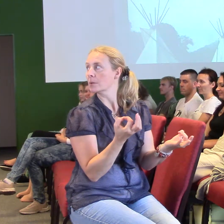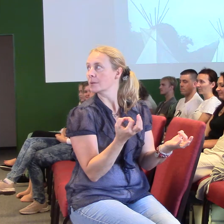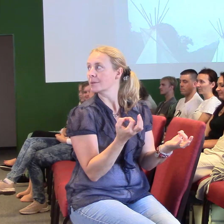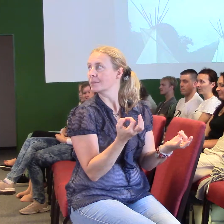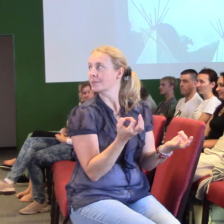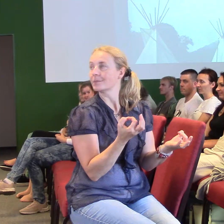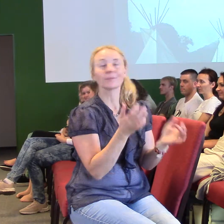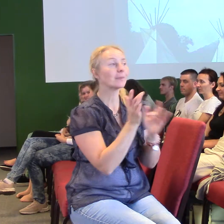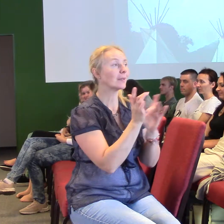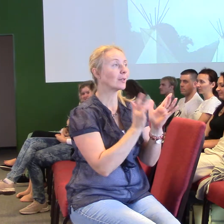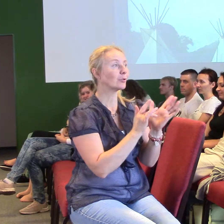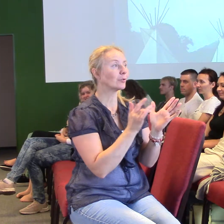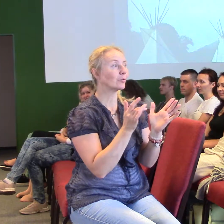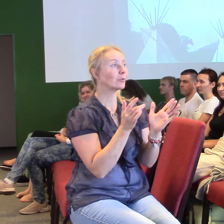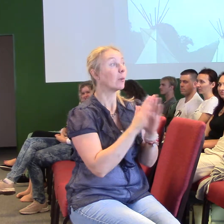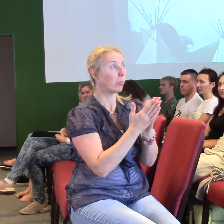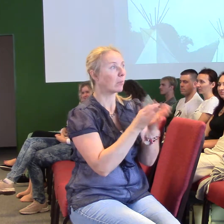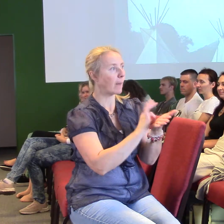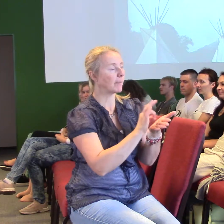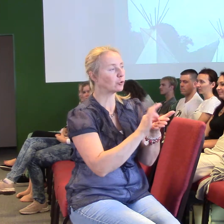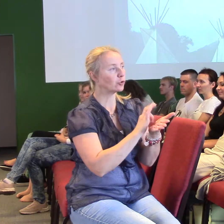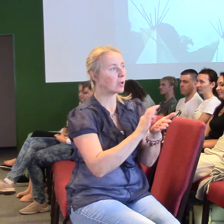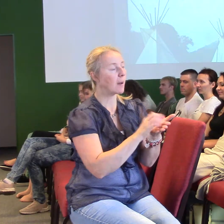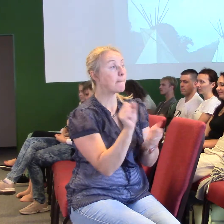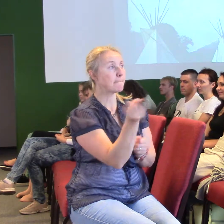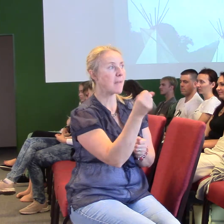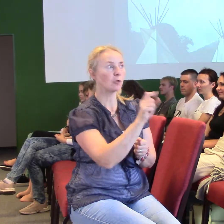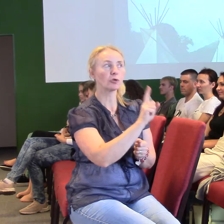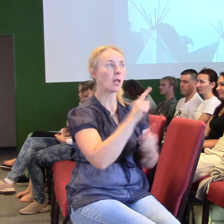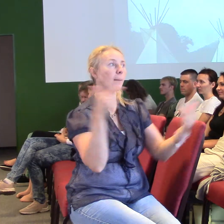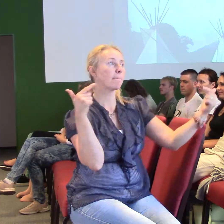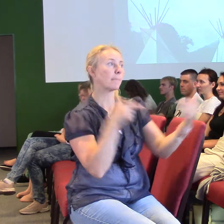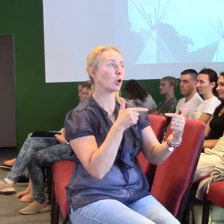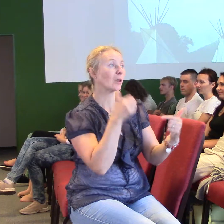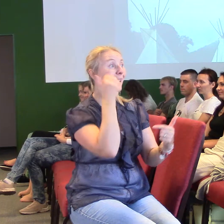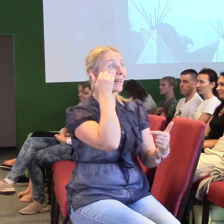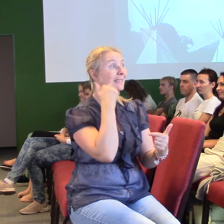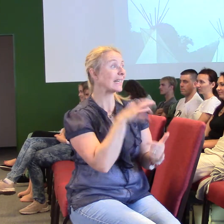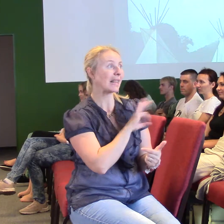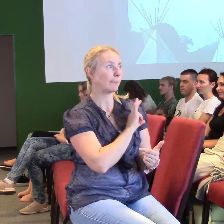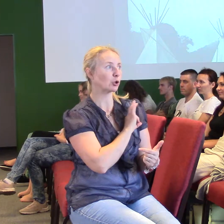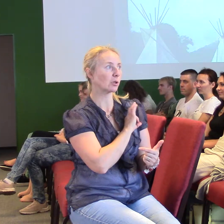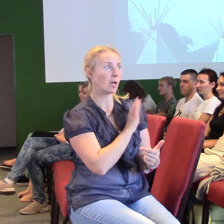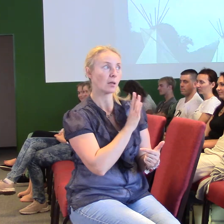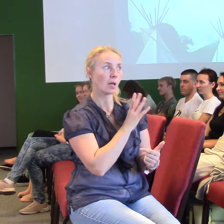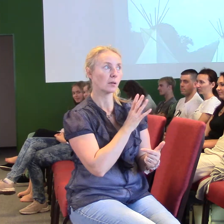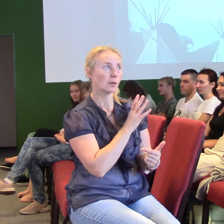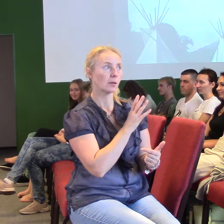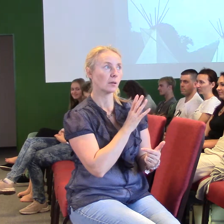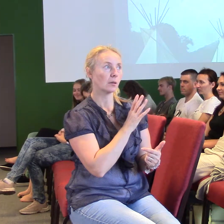Ježíš tam řík, nebo v Bibli se píše, že ten meč není proti lidským nepřátelům. Ale ten